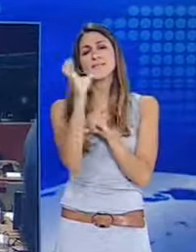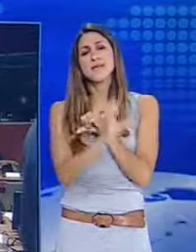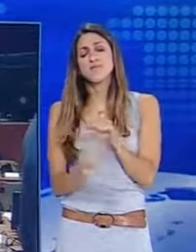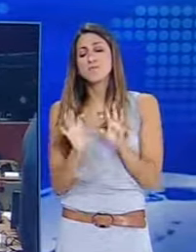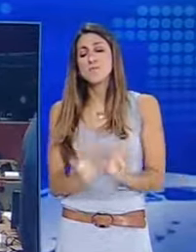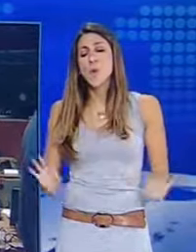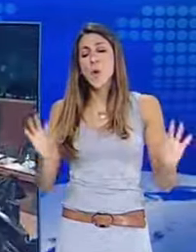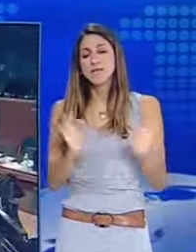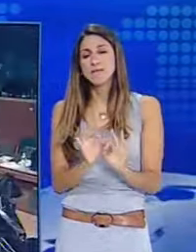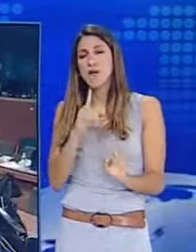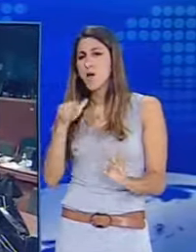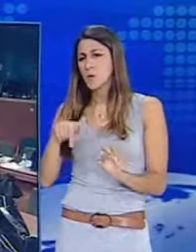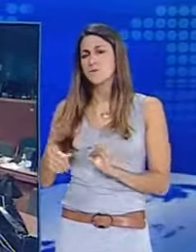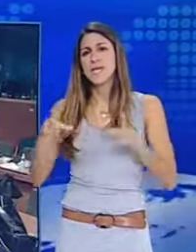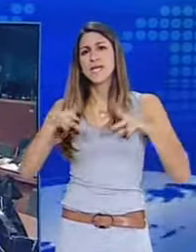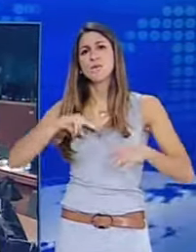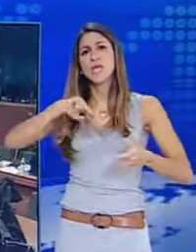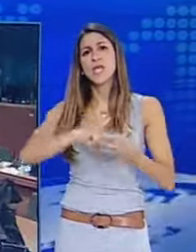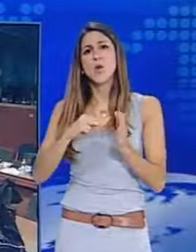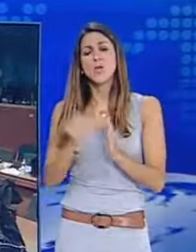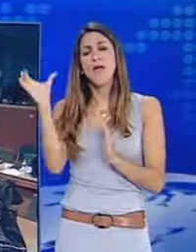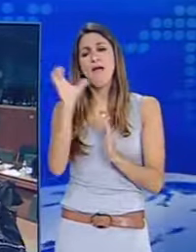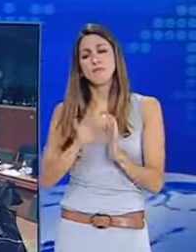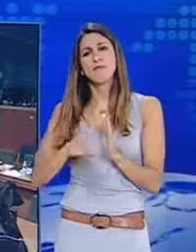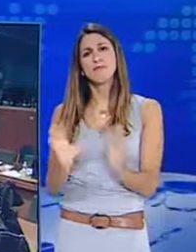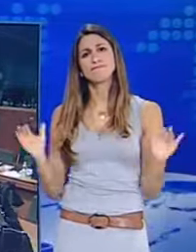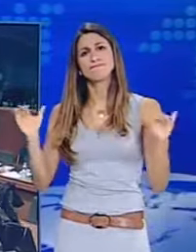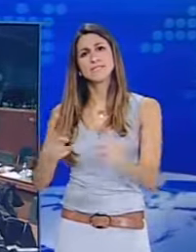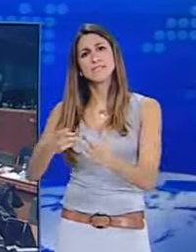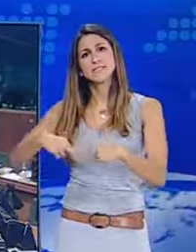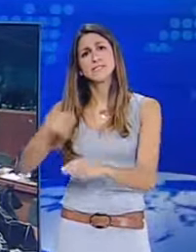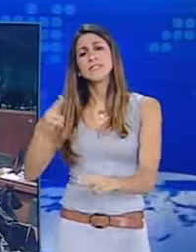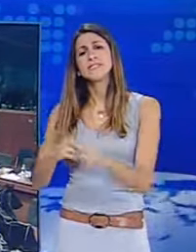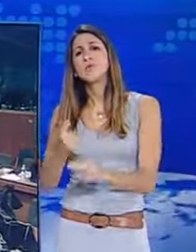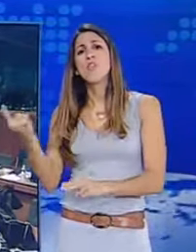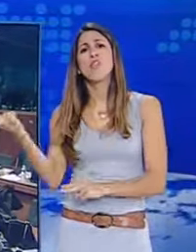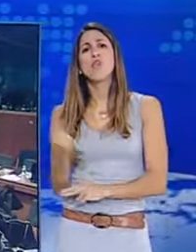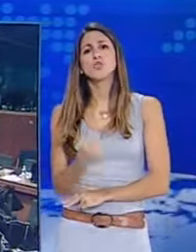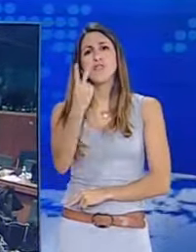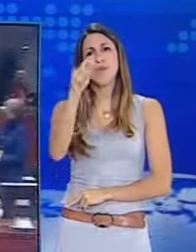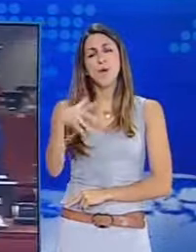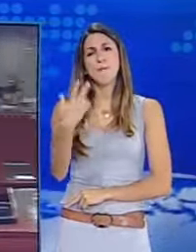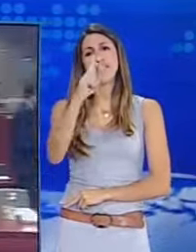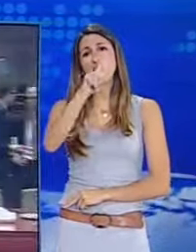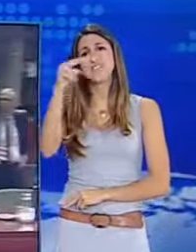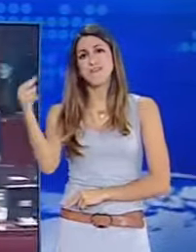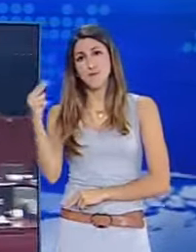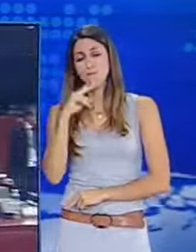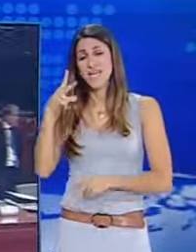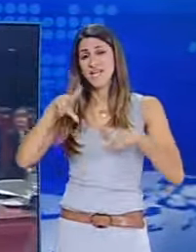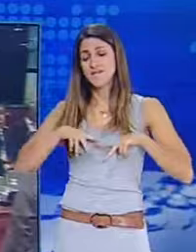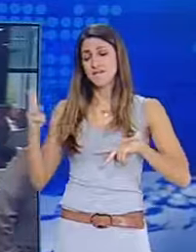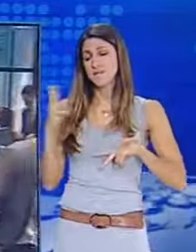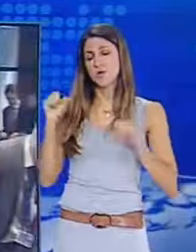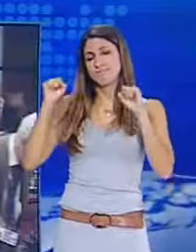προγράμματος για την εκταμίευση της δόσης ύψους 2,5 δισεκατομμυρίων ευρώ προς τη χώρα μας. Τα 22 προαπαιτούμενα μέτρα που είχε